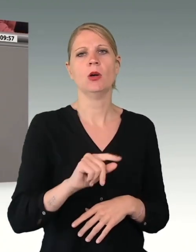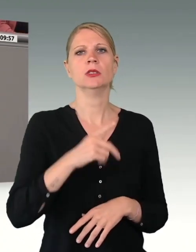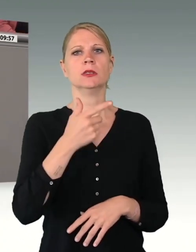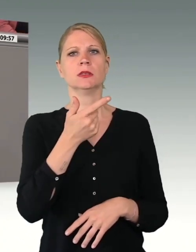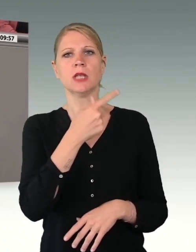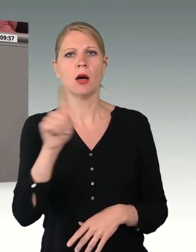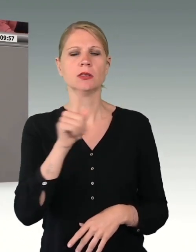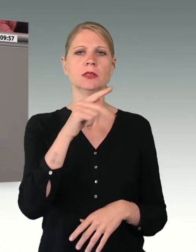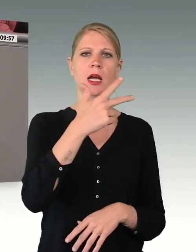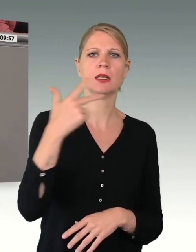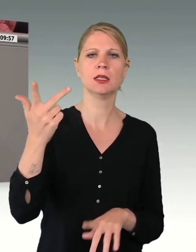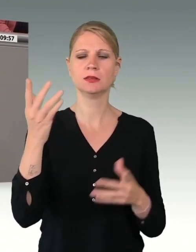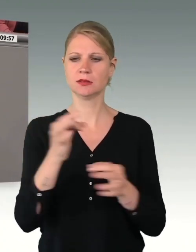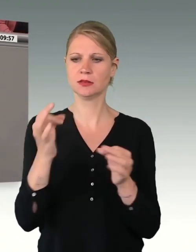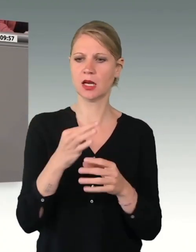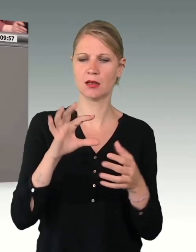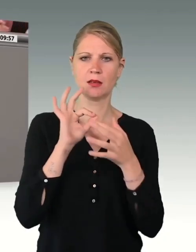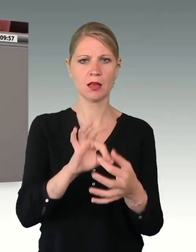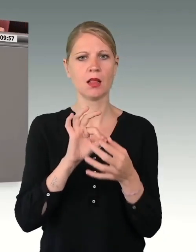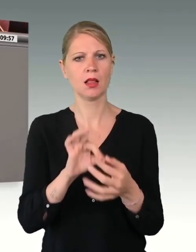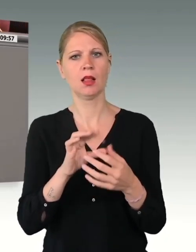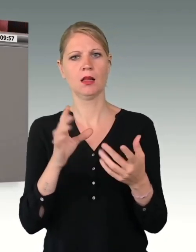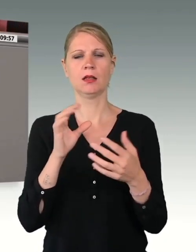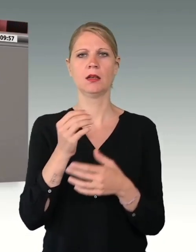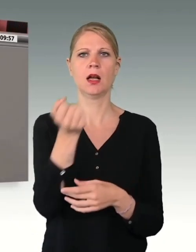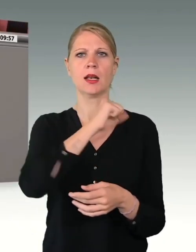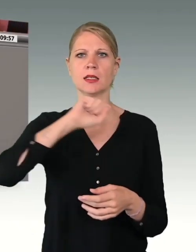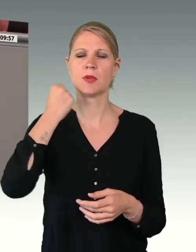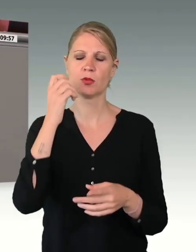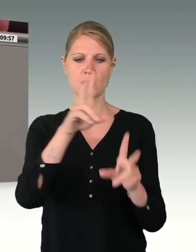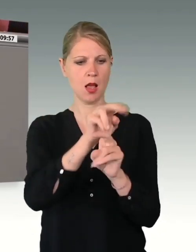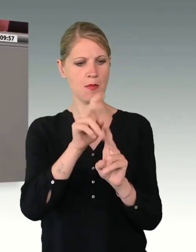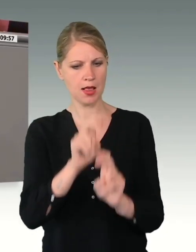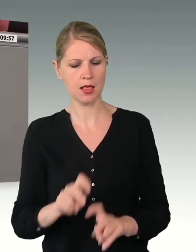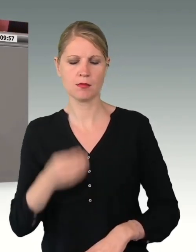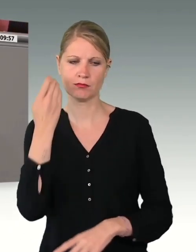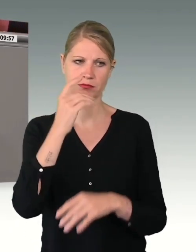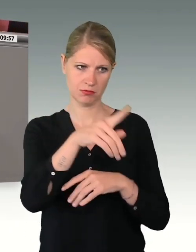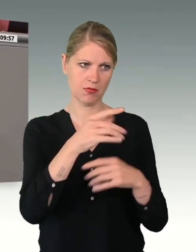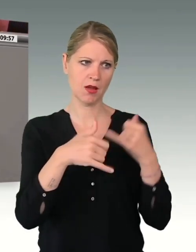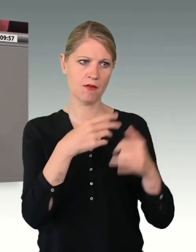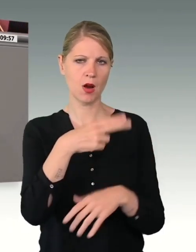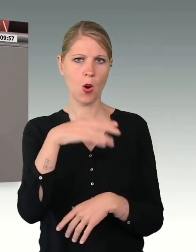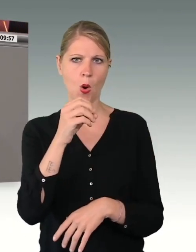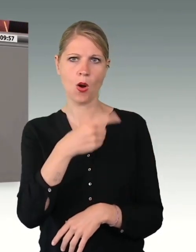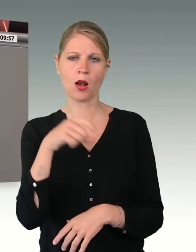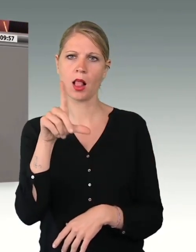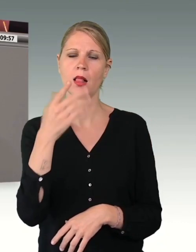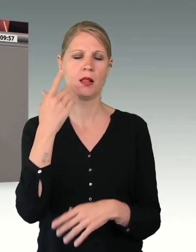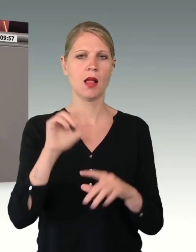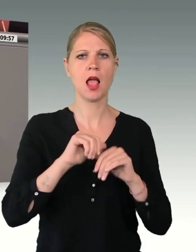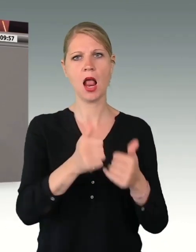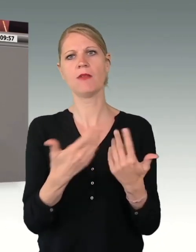innerhalb der Bundeswehr ermittelt. Helfen Sie dringend, Frau Högl, dieses aufzuklären. Wieso steigen die Verdachtsfälle?